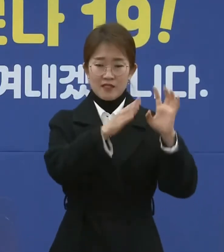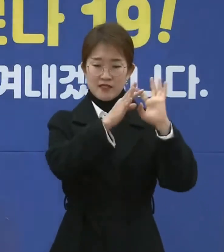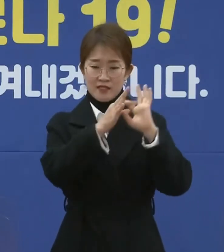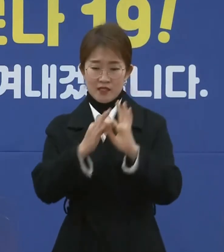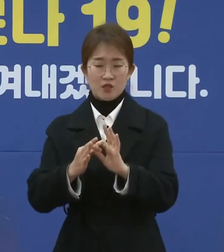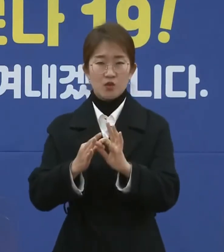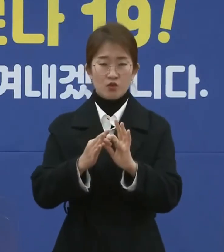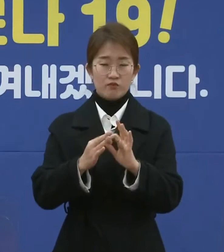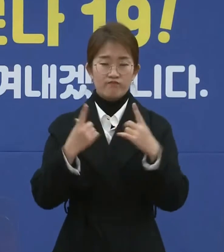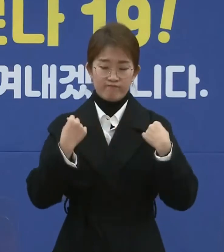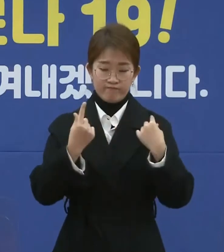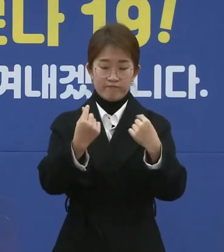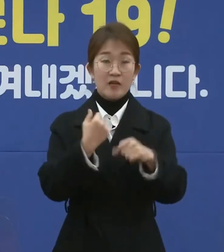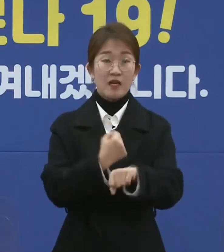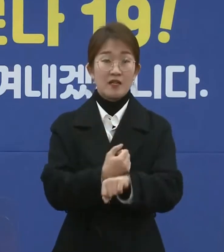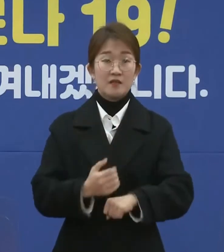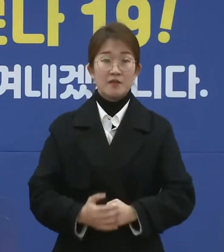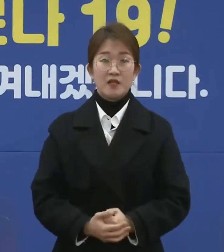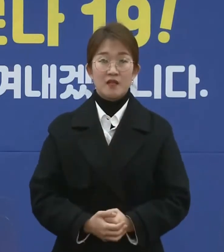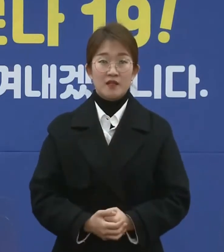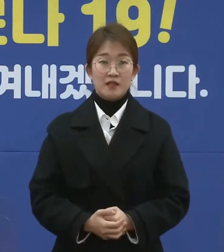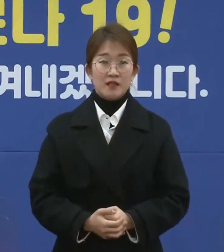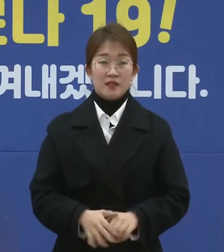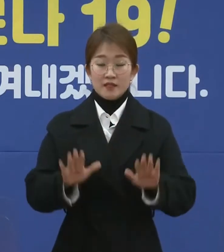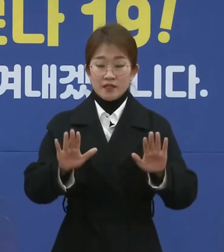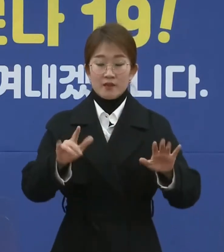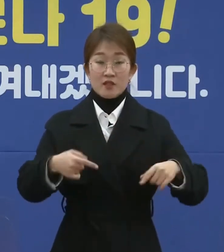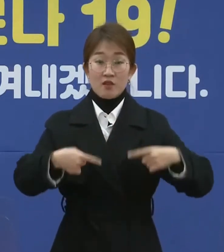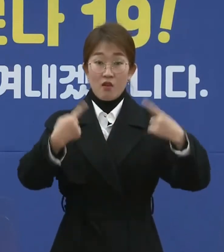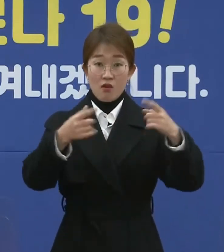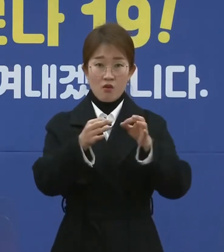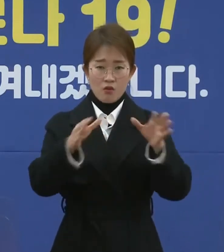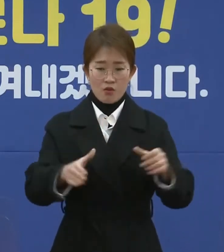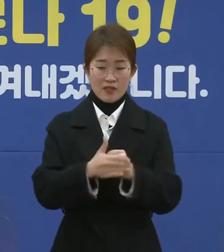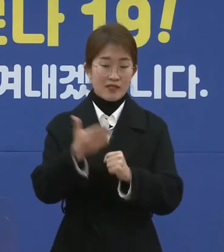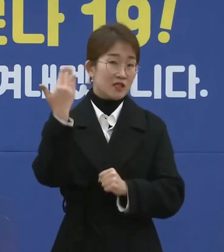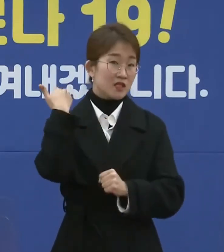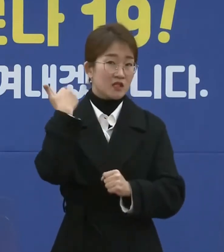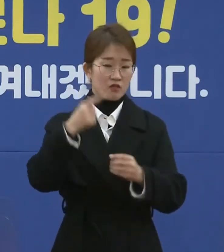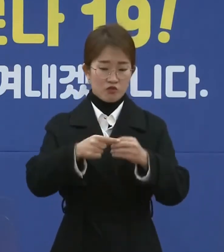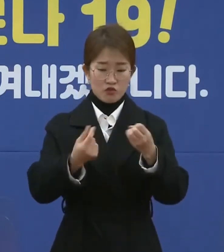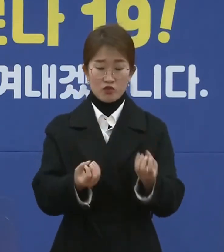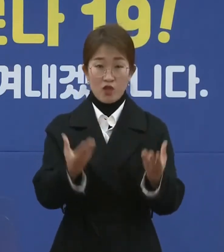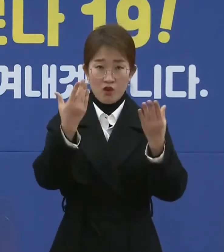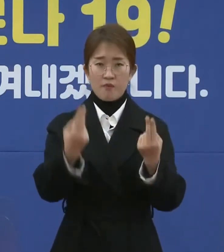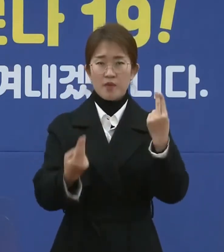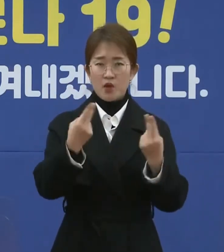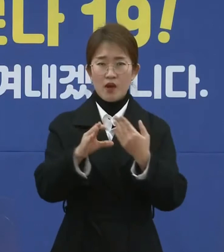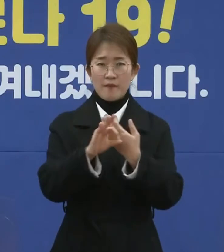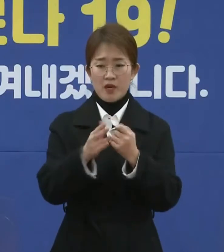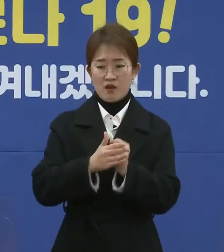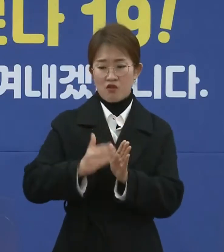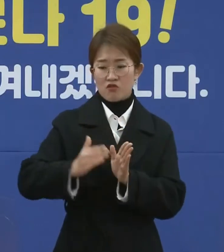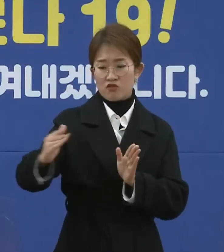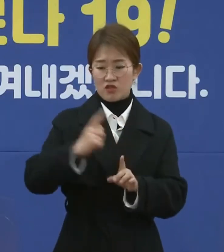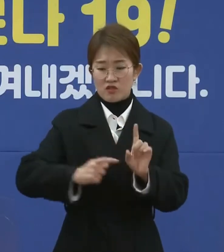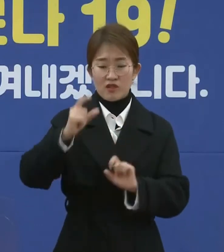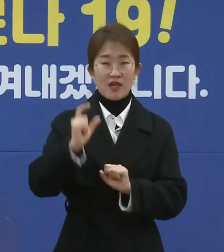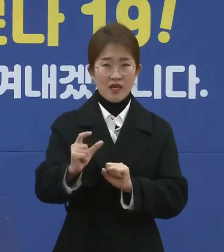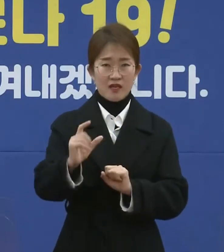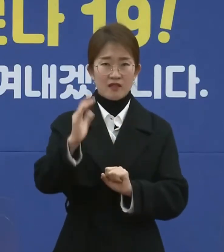유지하겠습니다. 이번 설에는 지난해 추석보다 강화된 거리 두기 조치가